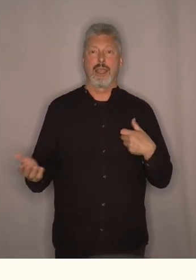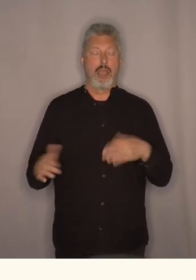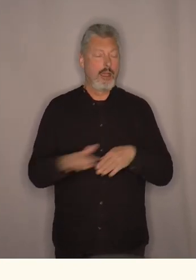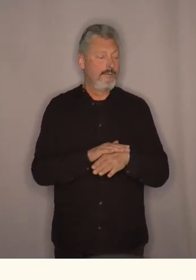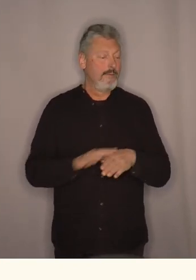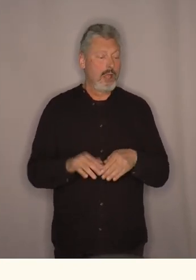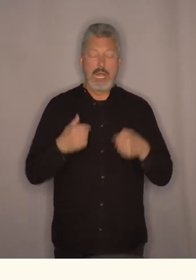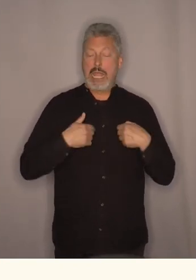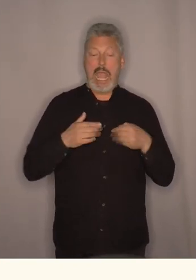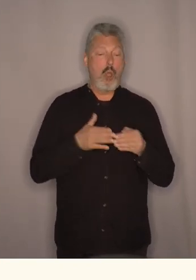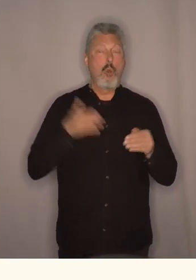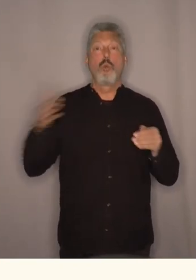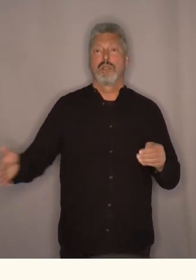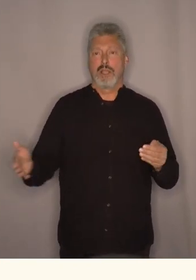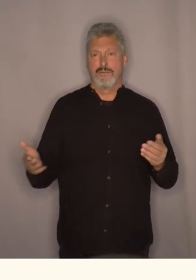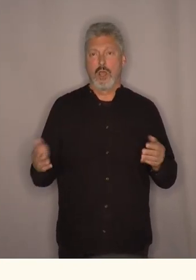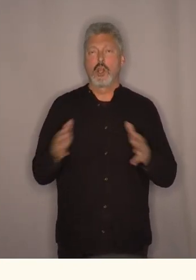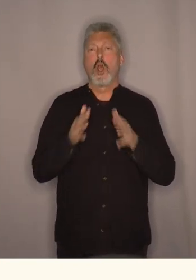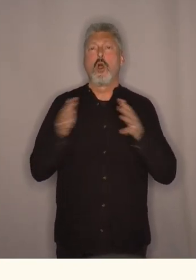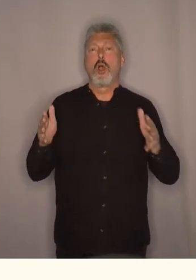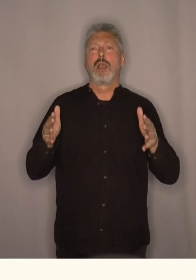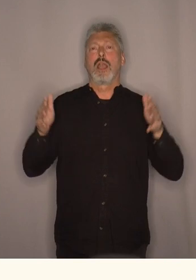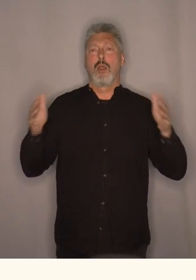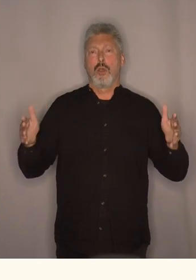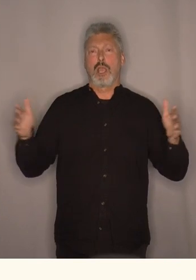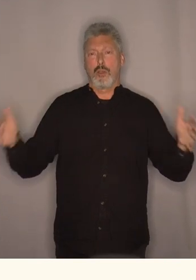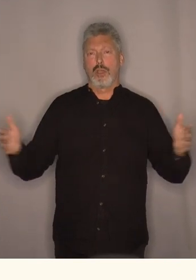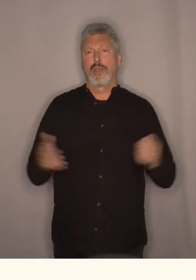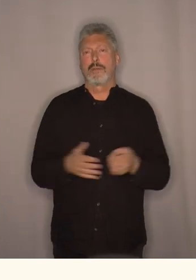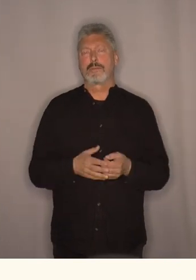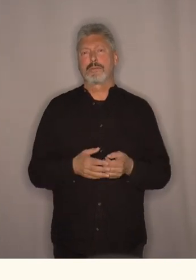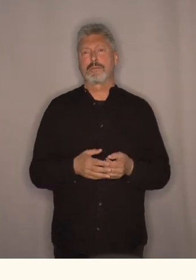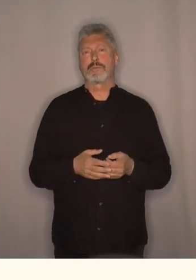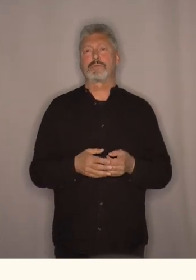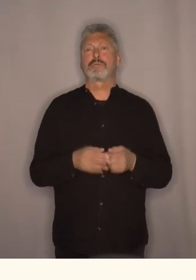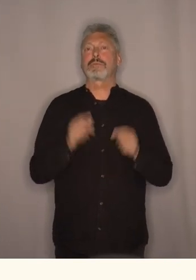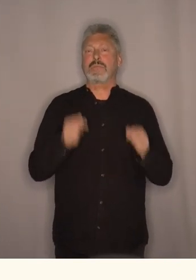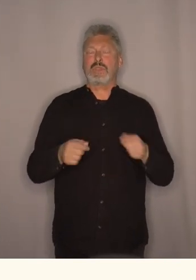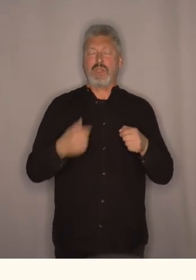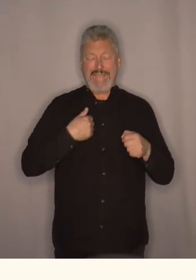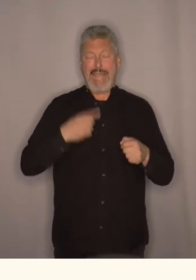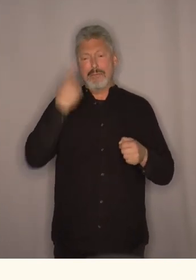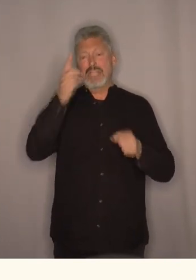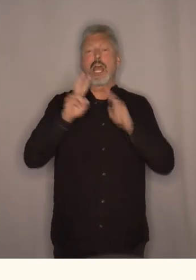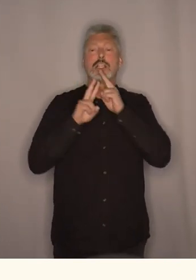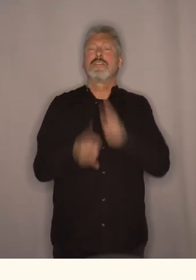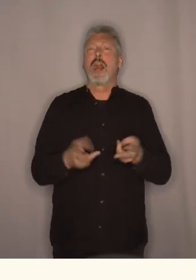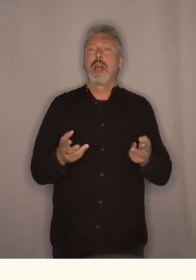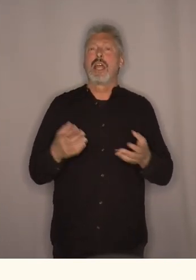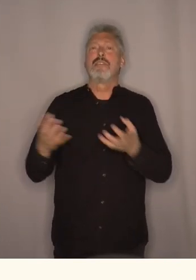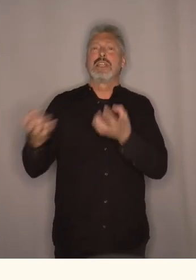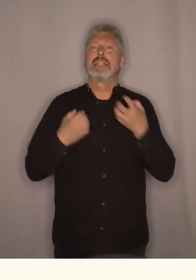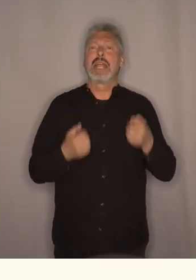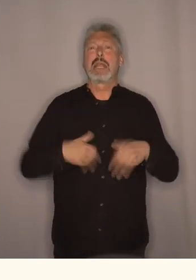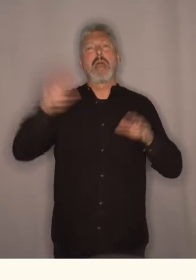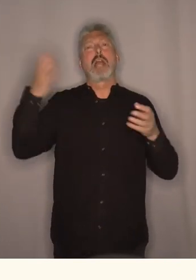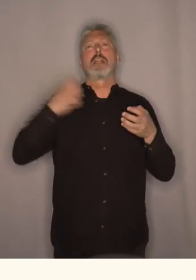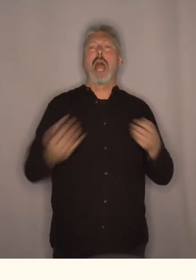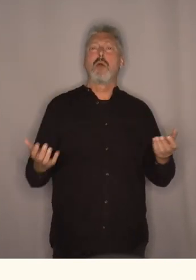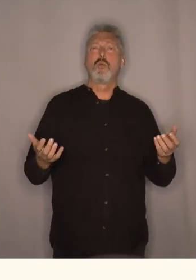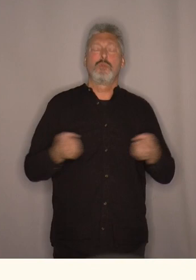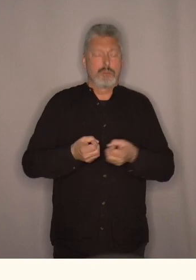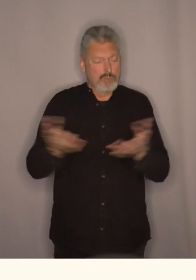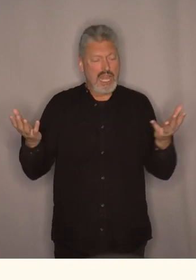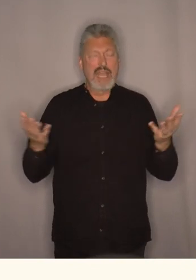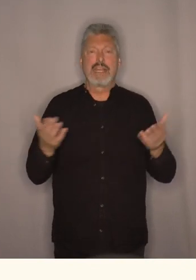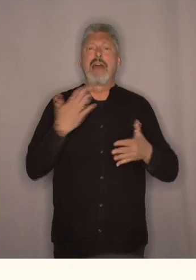Følelsene utenfor skap den kan da øke. Og svaret på det mener jeg det er at vi trenger røysere velferdsordninger som ser det